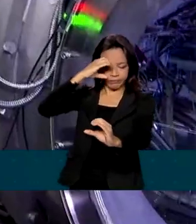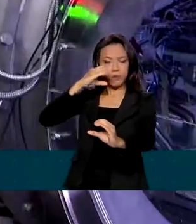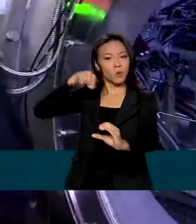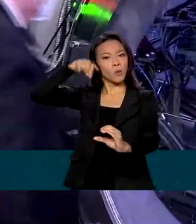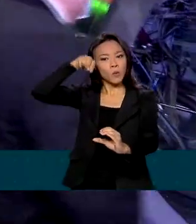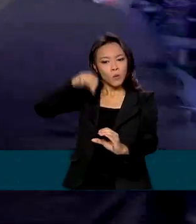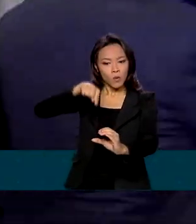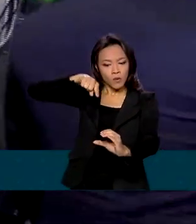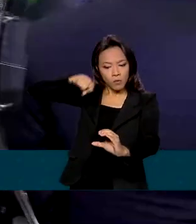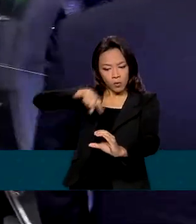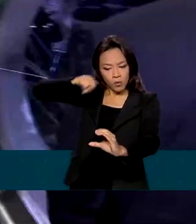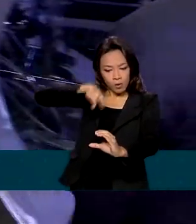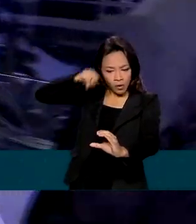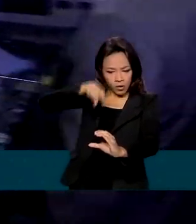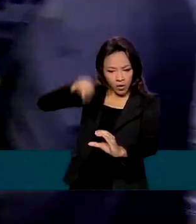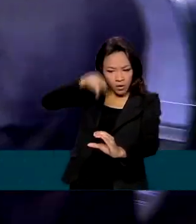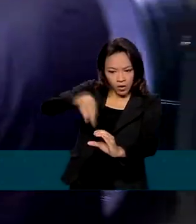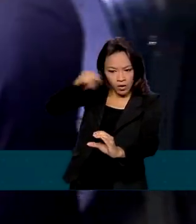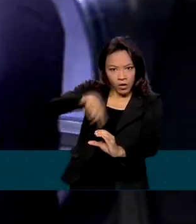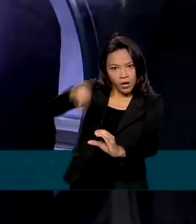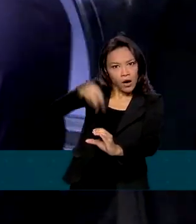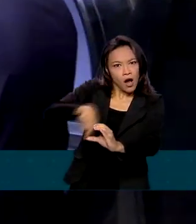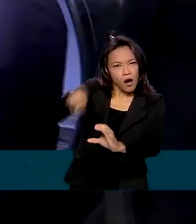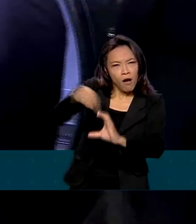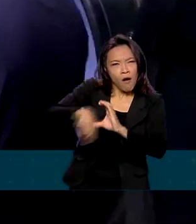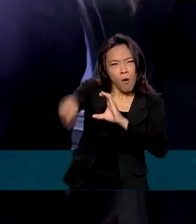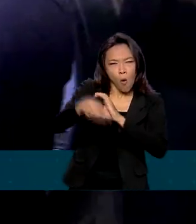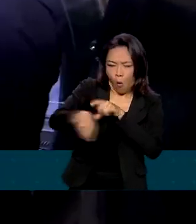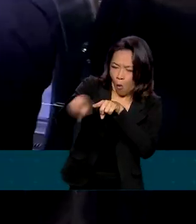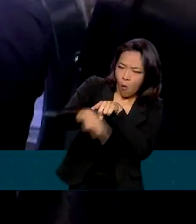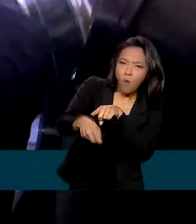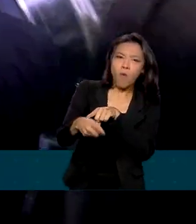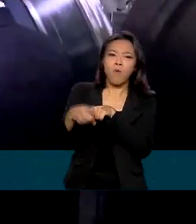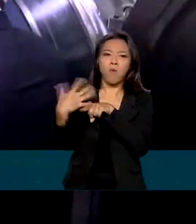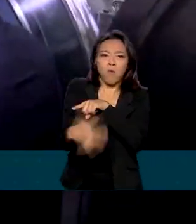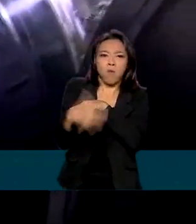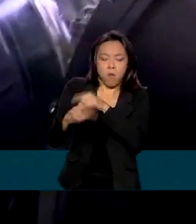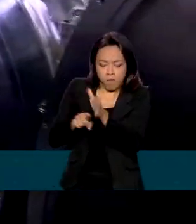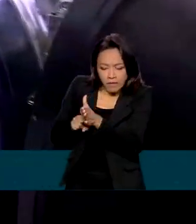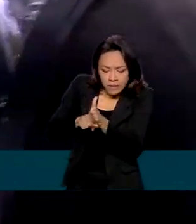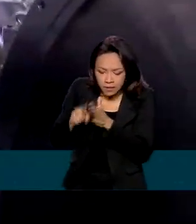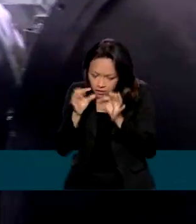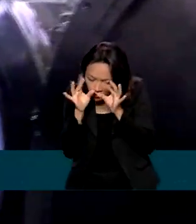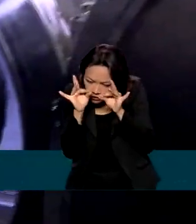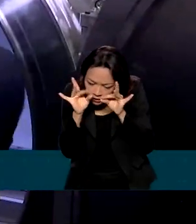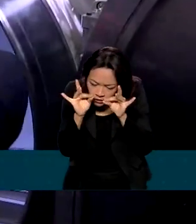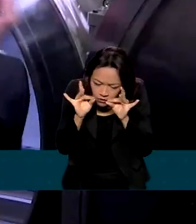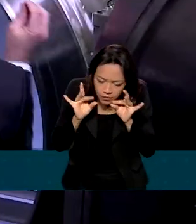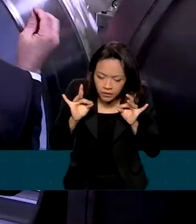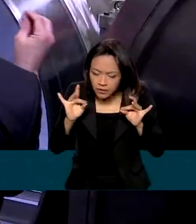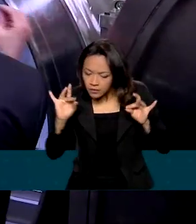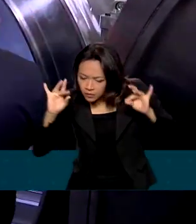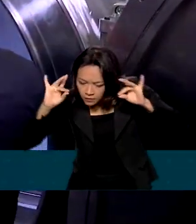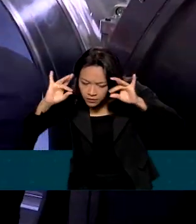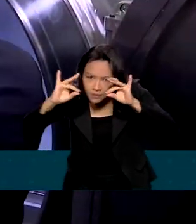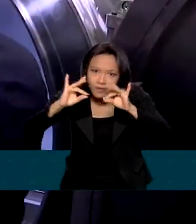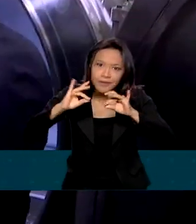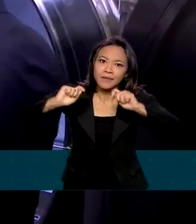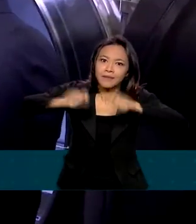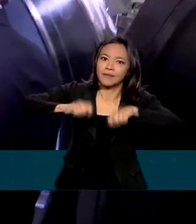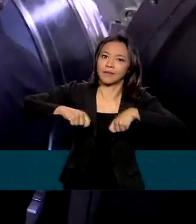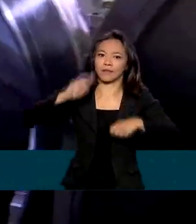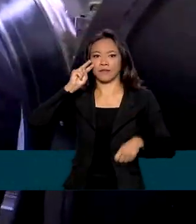produzida um tipo de luz tão potente que faz com que os pesquisadores vejam até os níveis atômicos dos